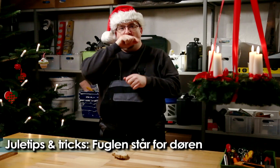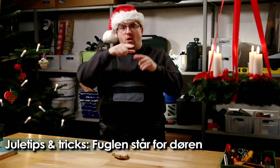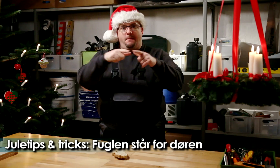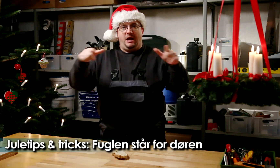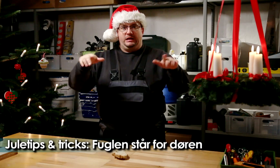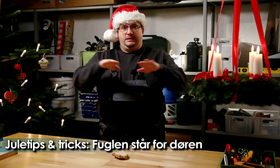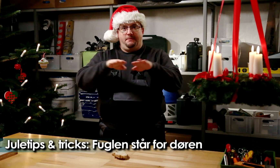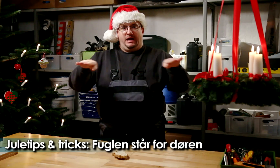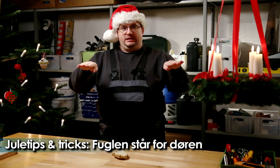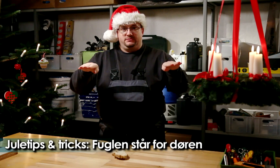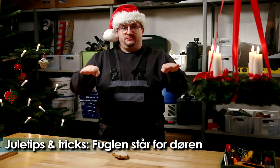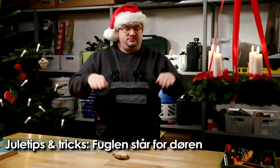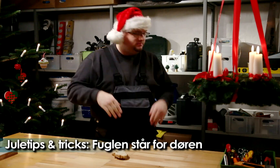Jeg vil gerne lave to fodrebrætter.